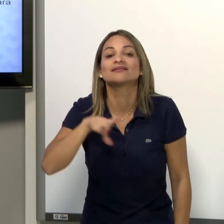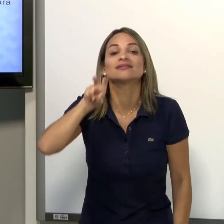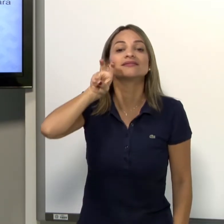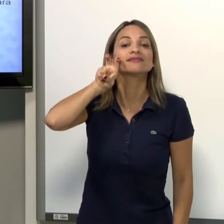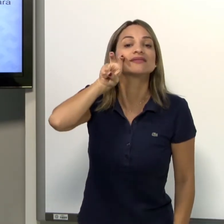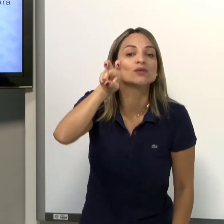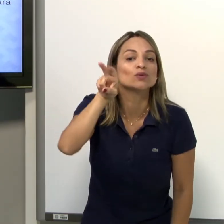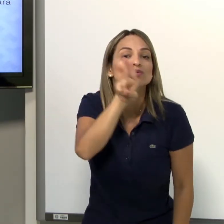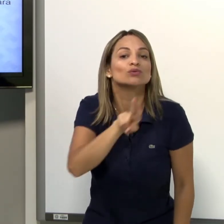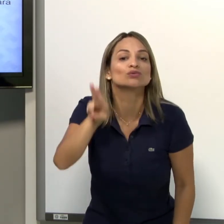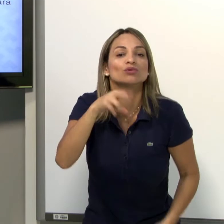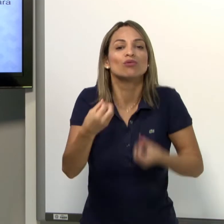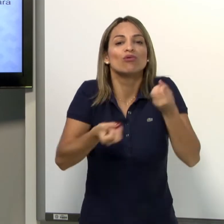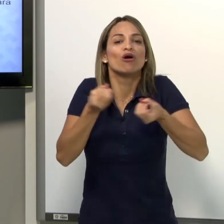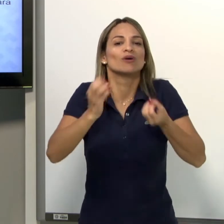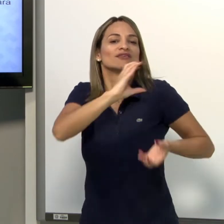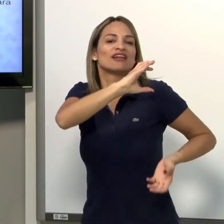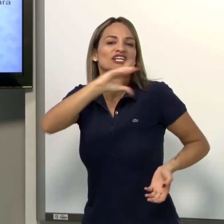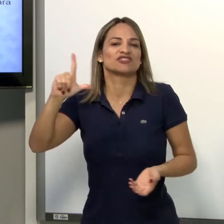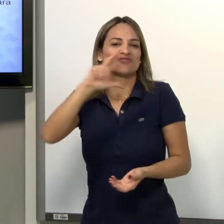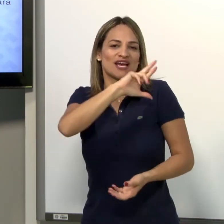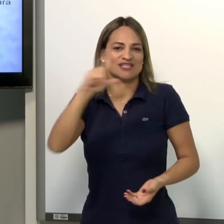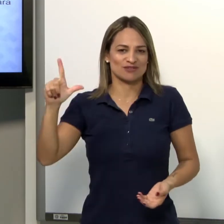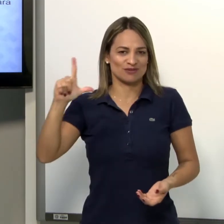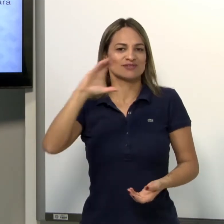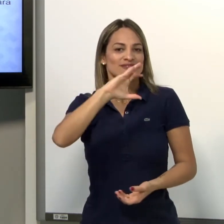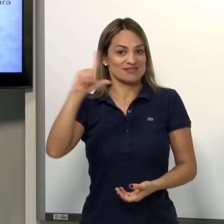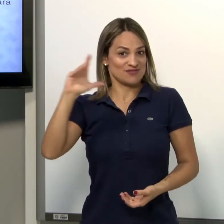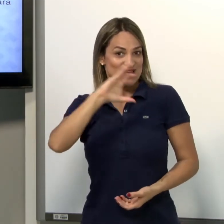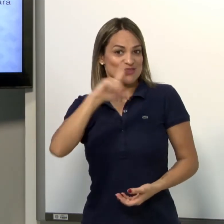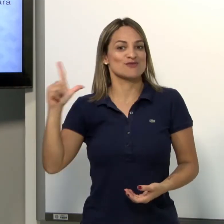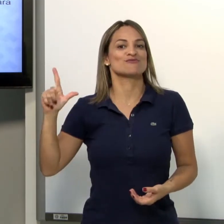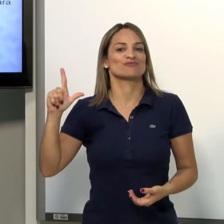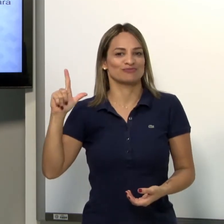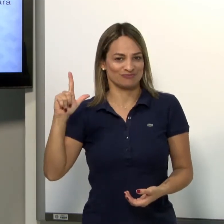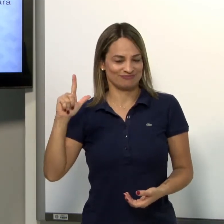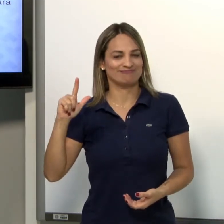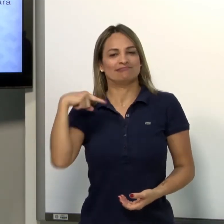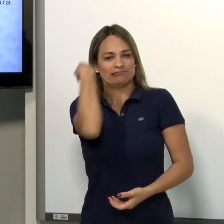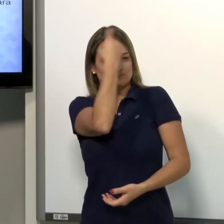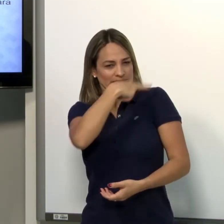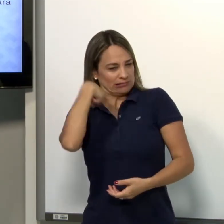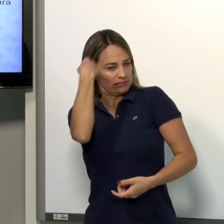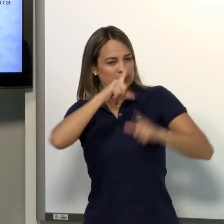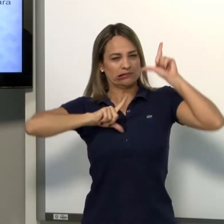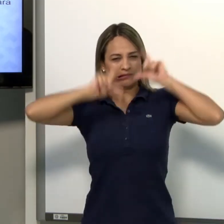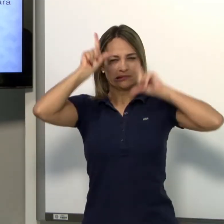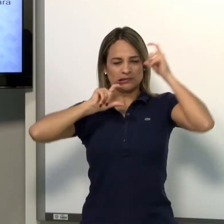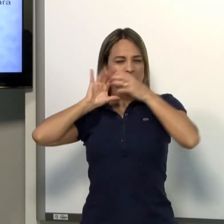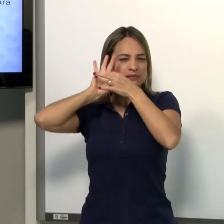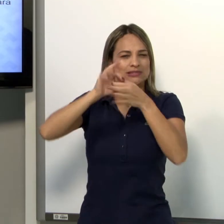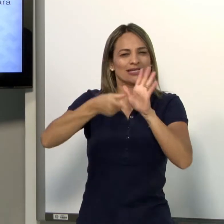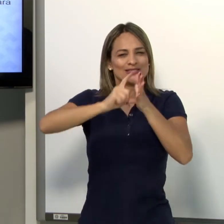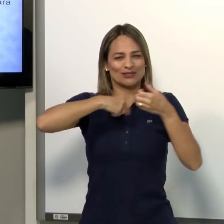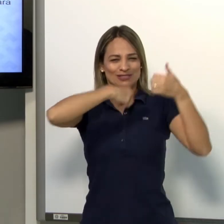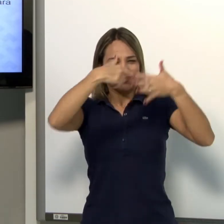Então, expliquei esses cinco tipos de morfemas. O aditivo, o alternativo, a flexão, o